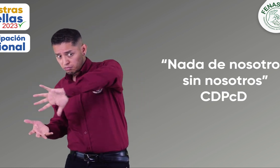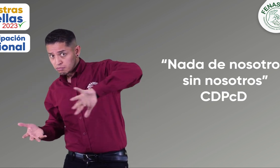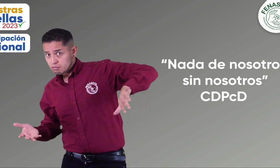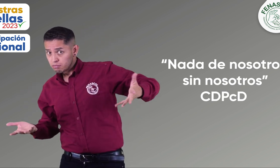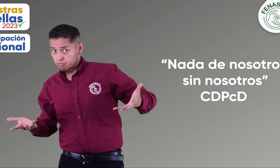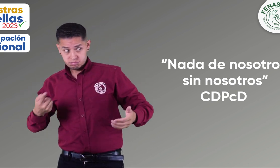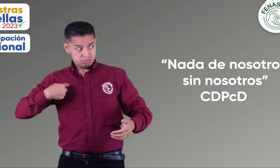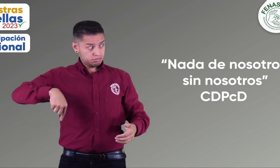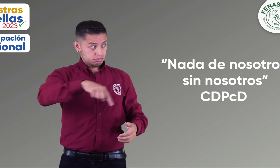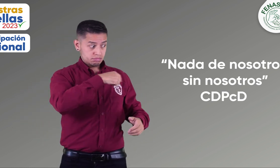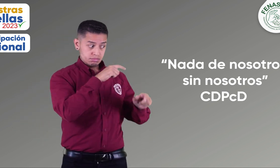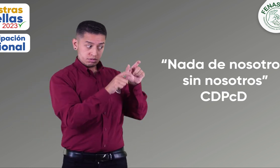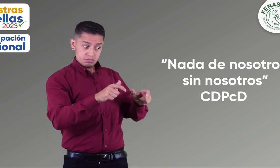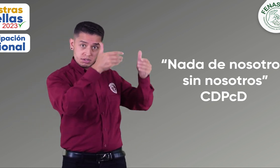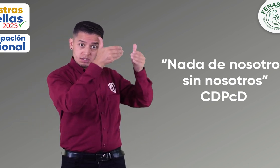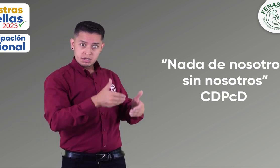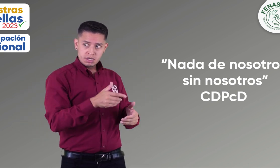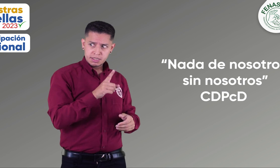nada de nosotros sin nosotros.